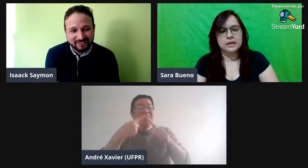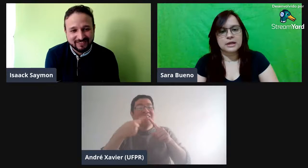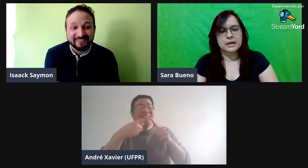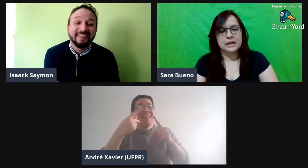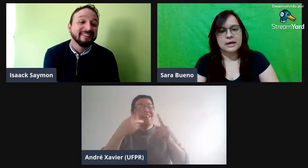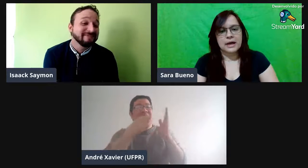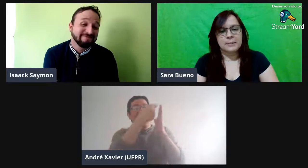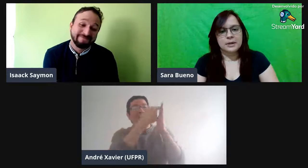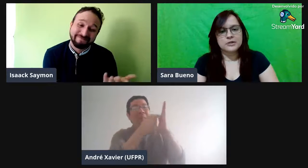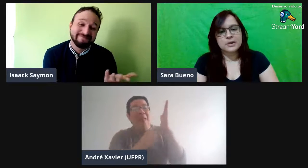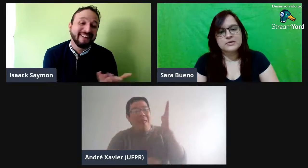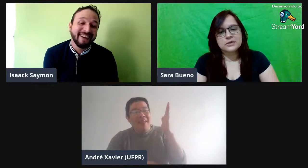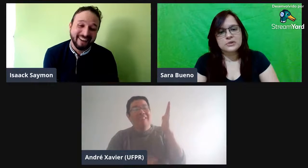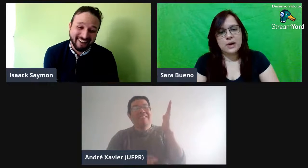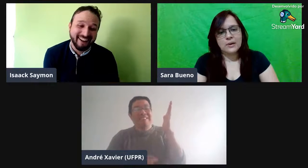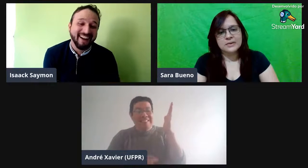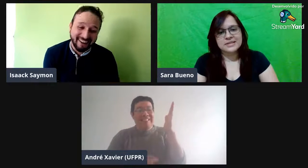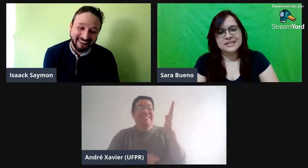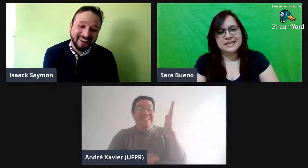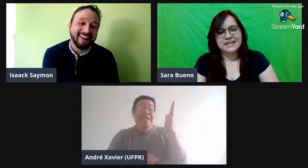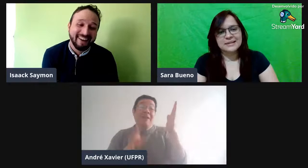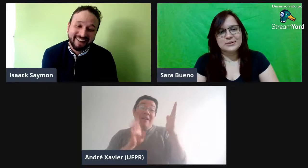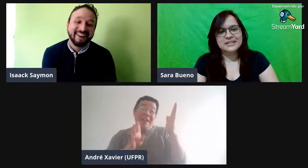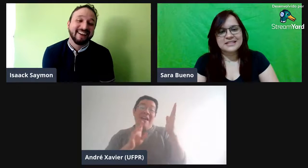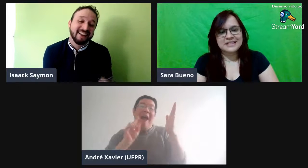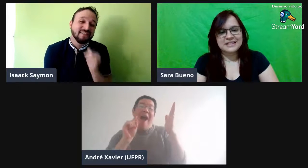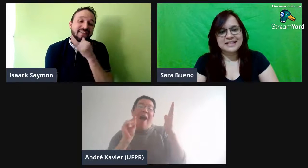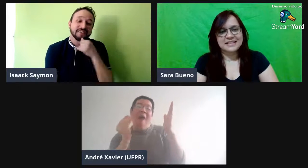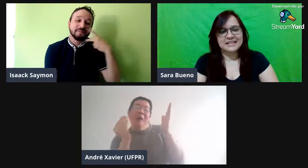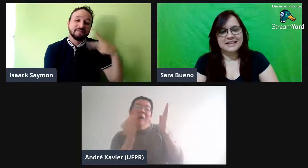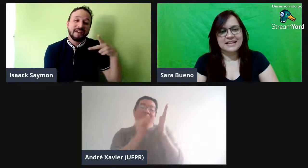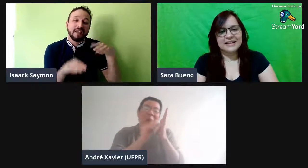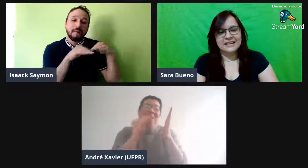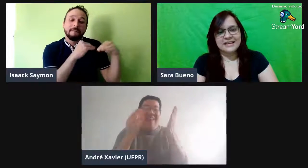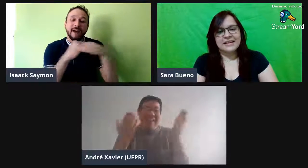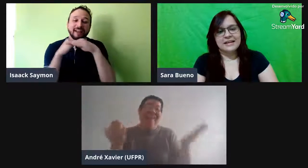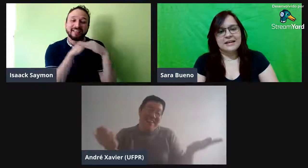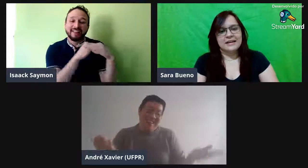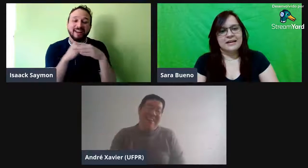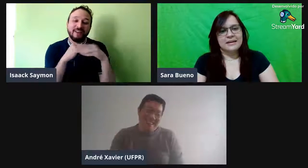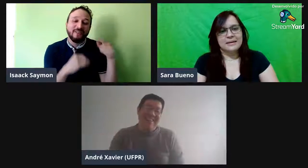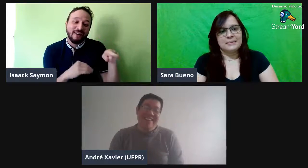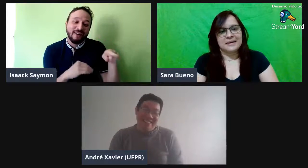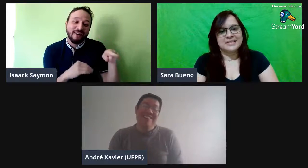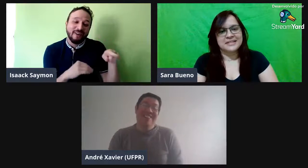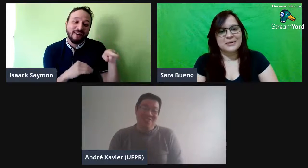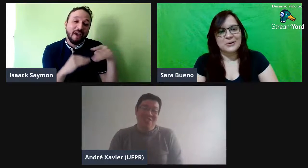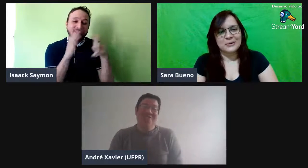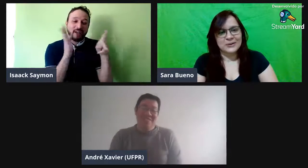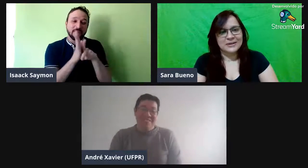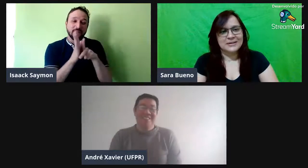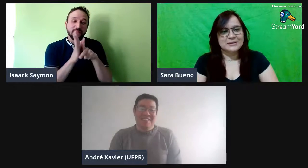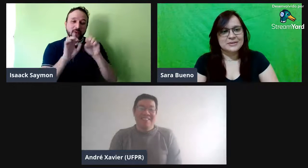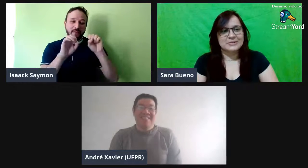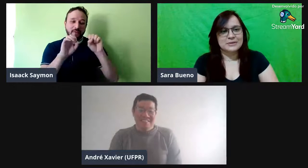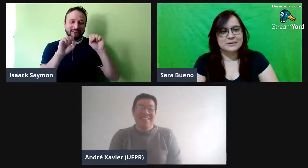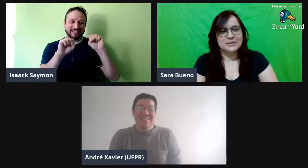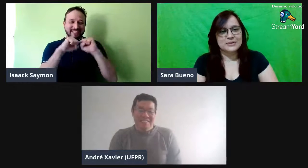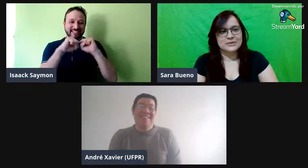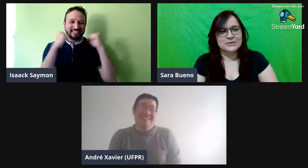a parte mais visual, assim, né? Tem muita escrita, né? Parece que colou ali algumas informações no